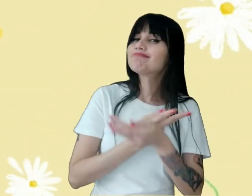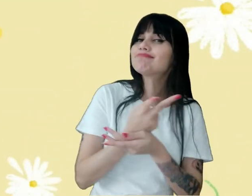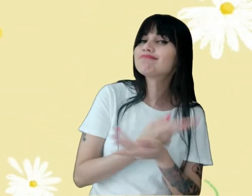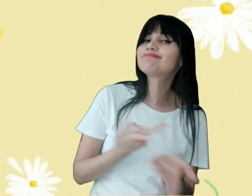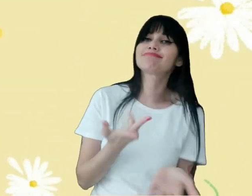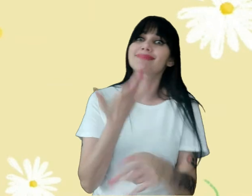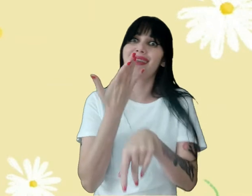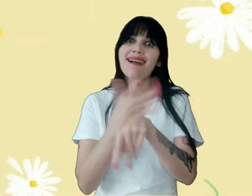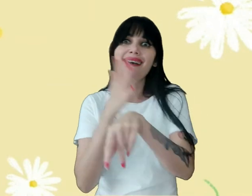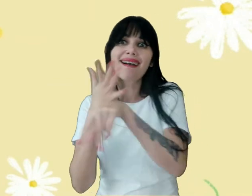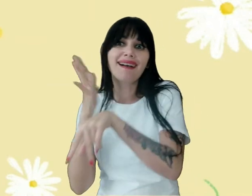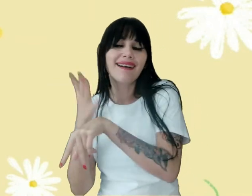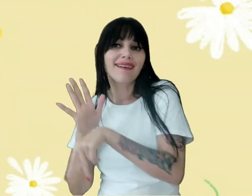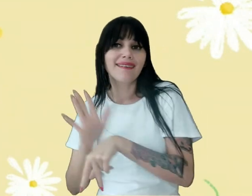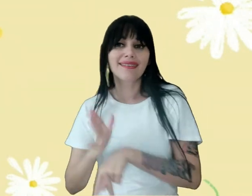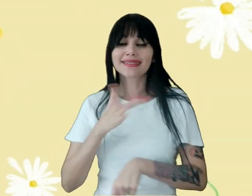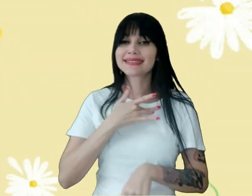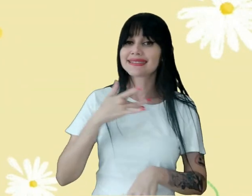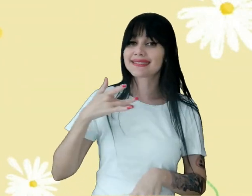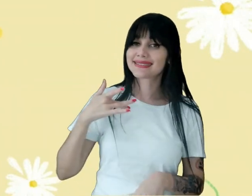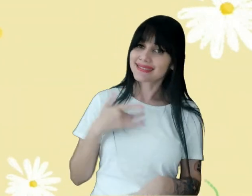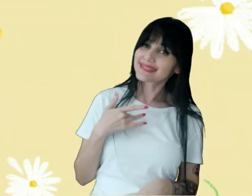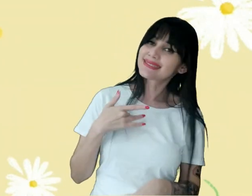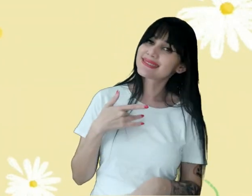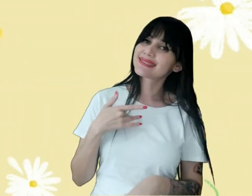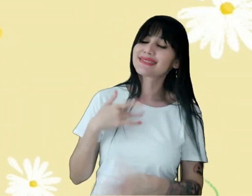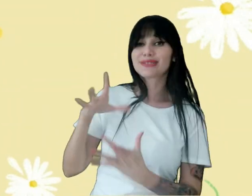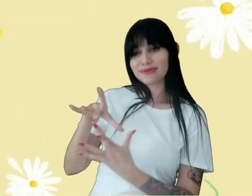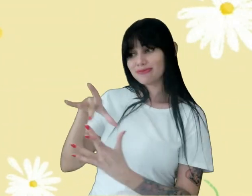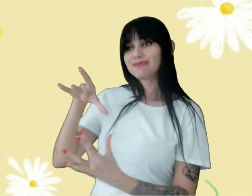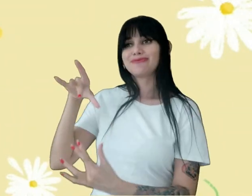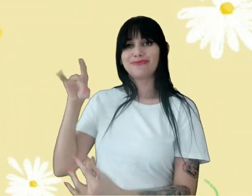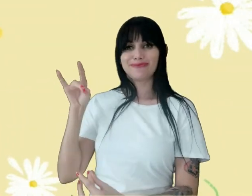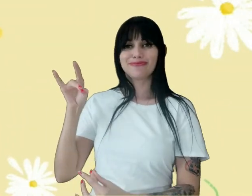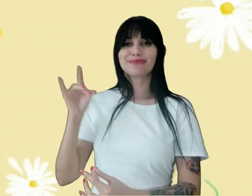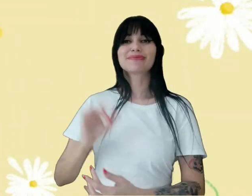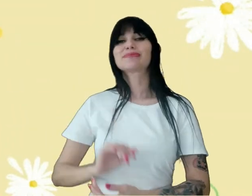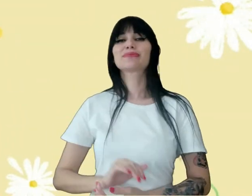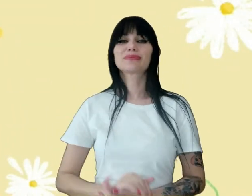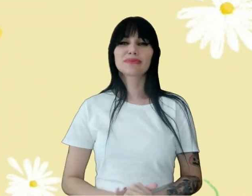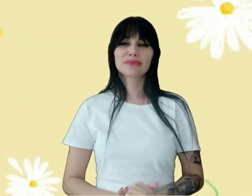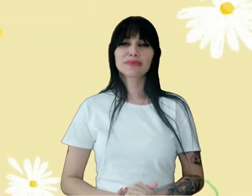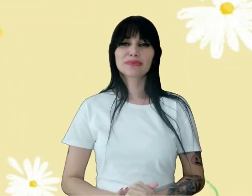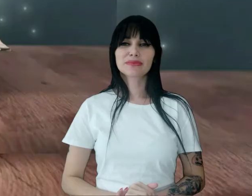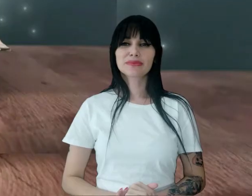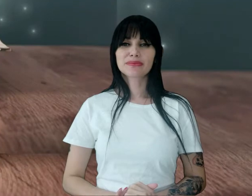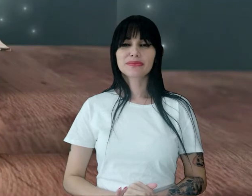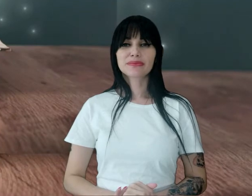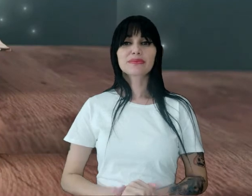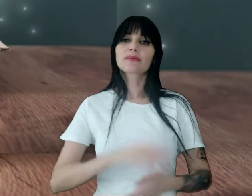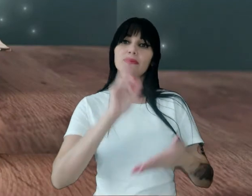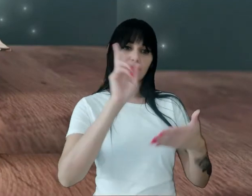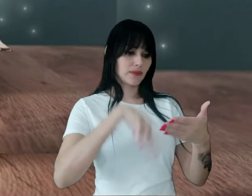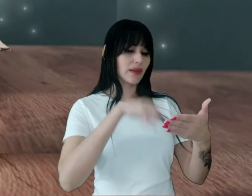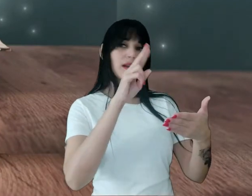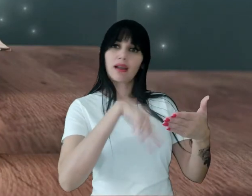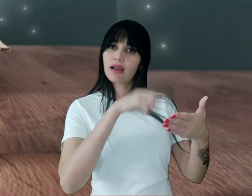saudáveis Para a saúde Do espírito A leitura edificante